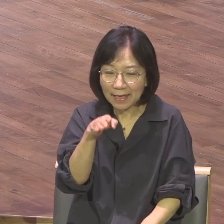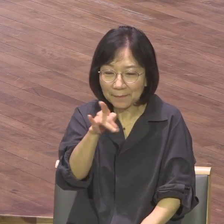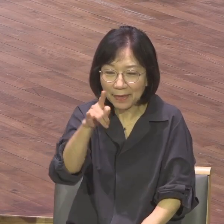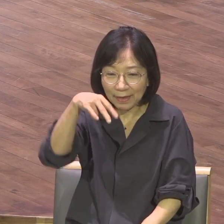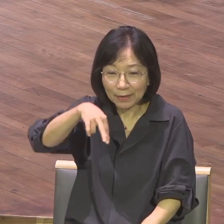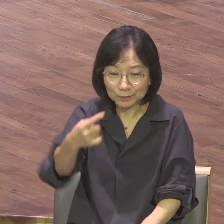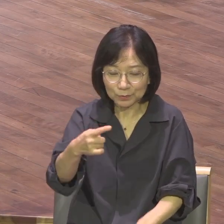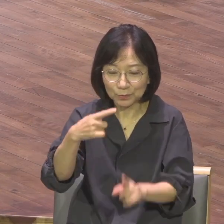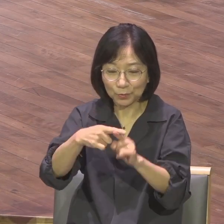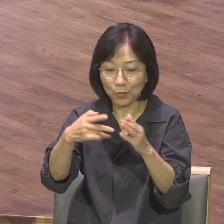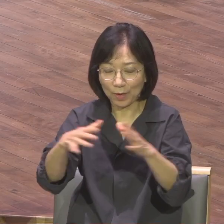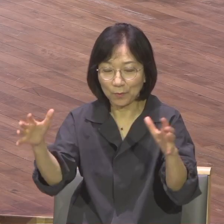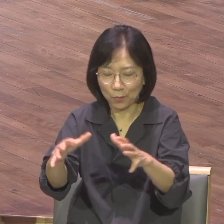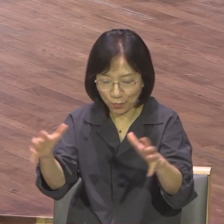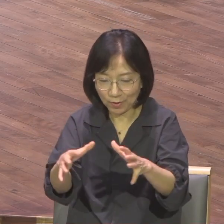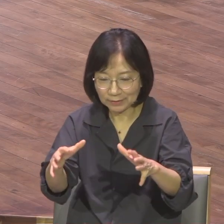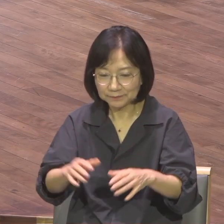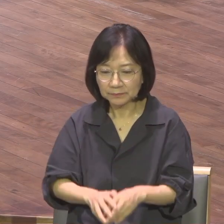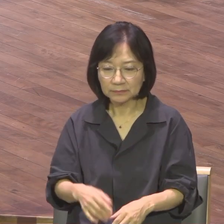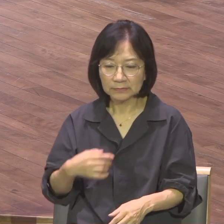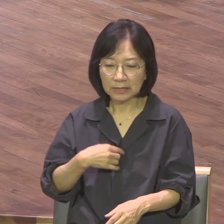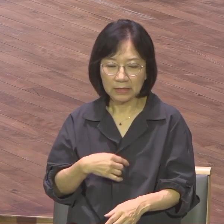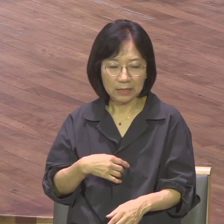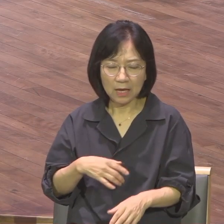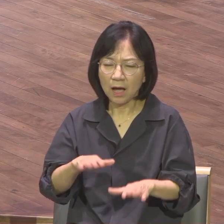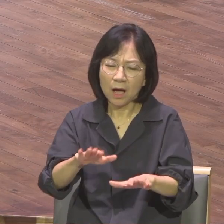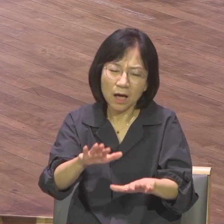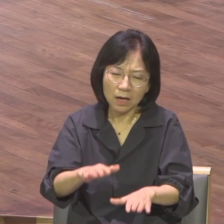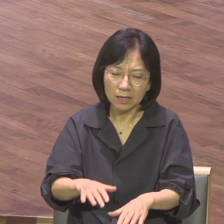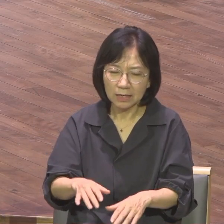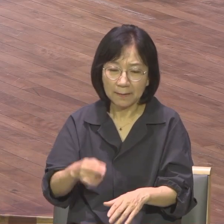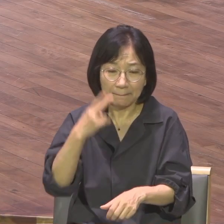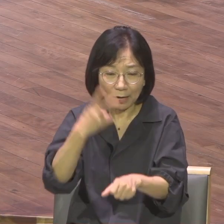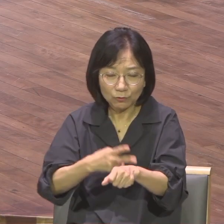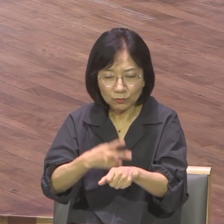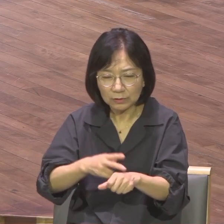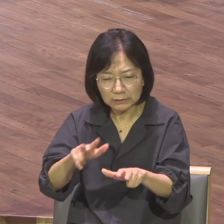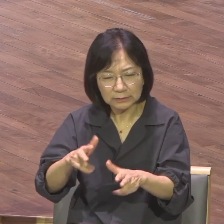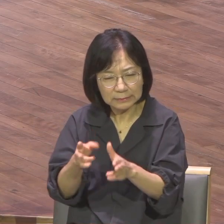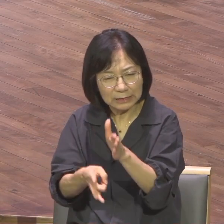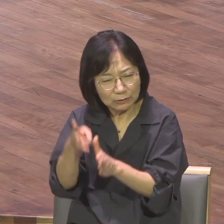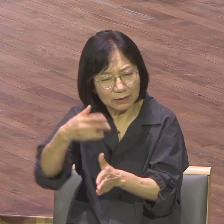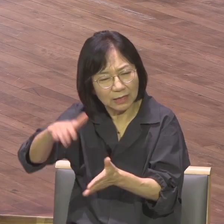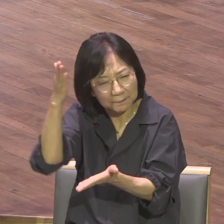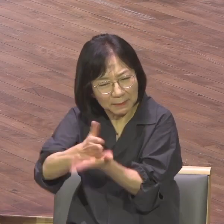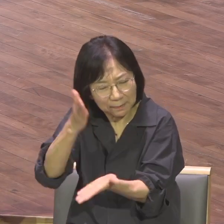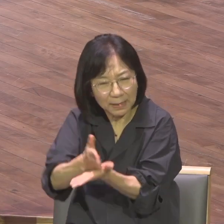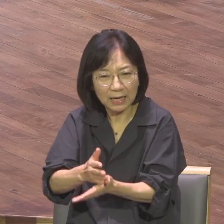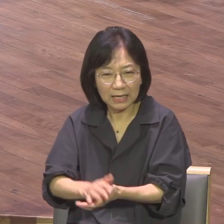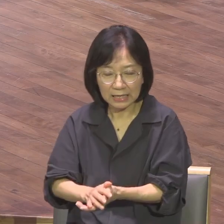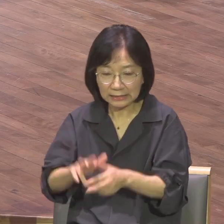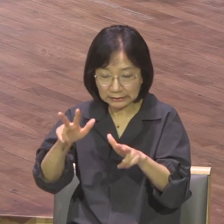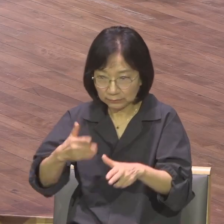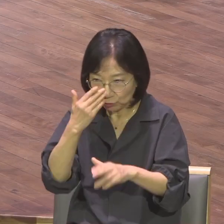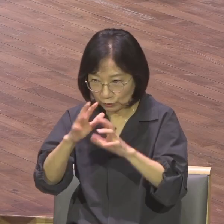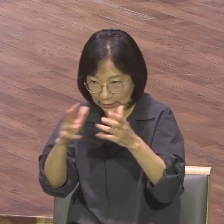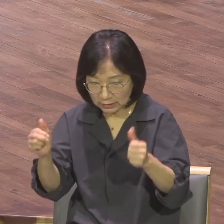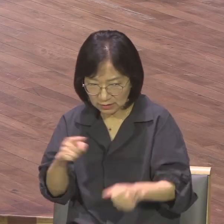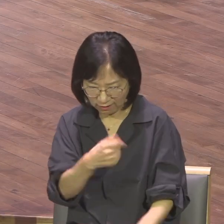그러니까 주위에서 난리가 난 거죠. 지금 예루살렘에 가면 반드시 죽을 것이다. 유대인들이 눈에 불을 켜고 네가 오기만을 지금 기다리고